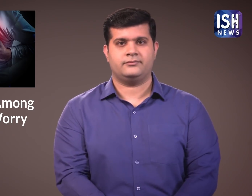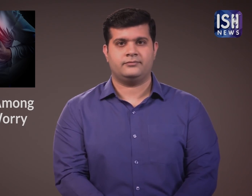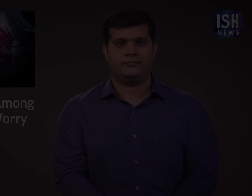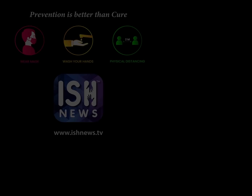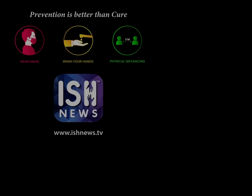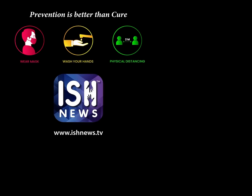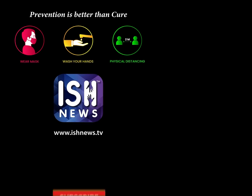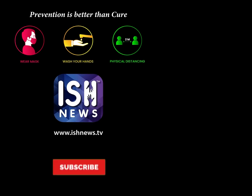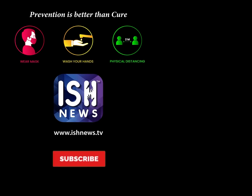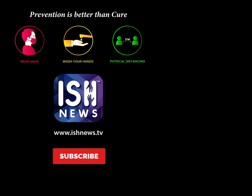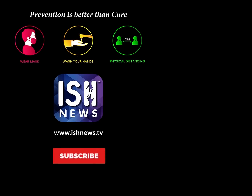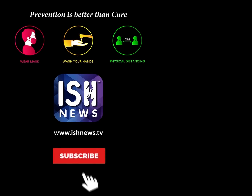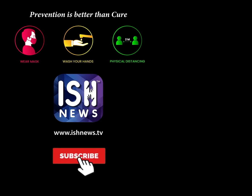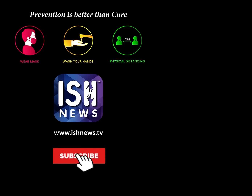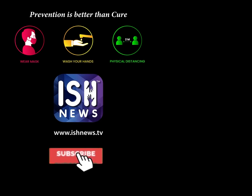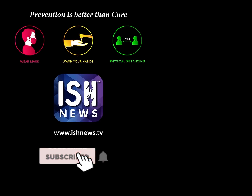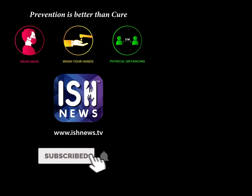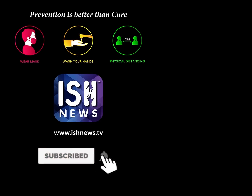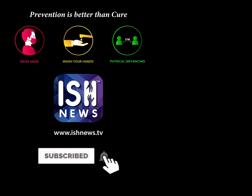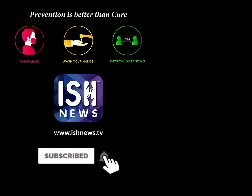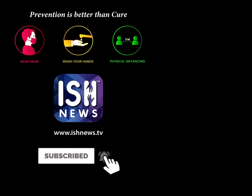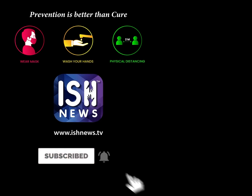झाल क्या देख